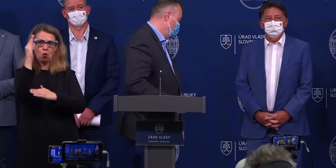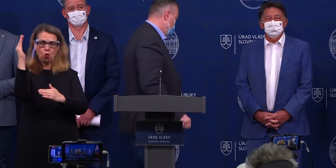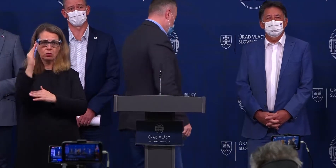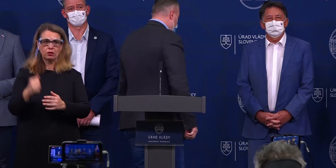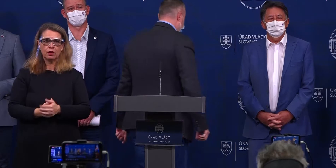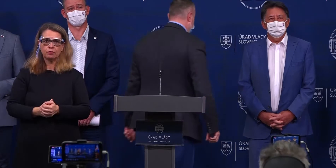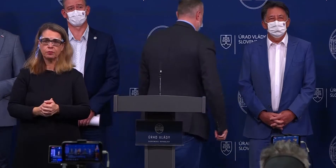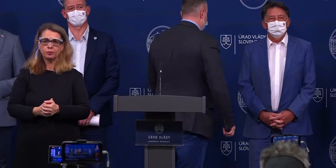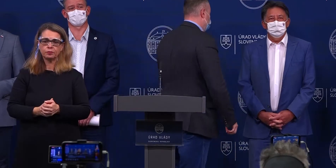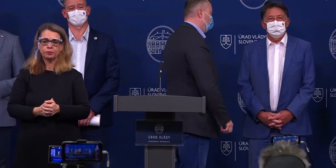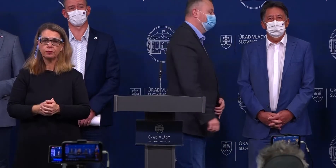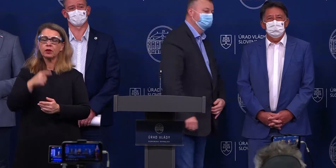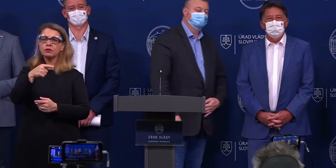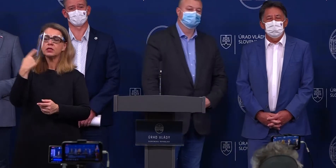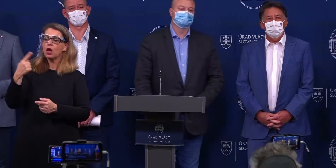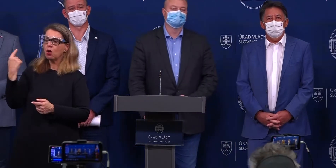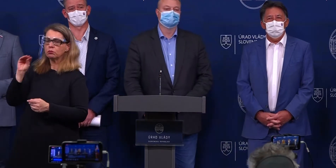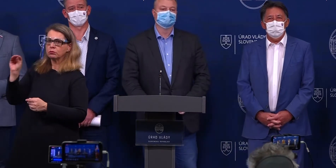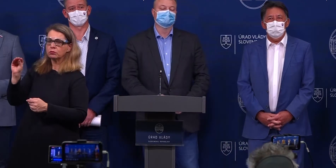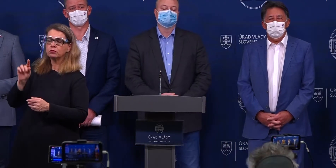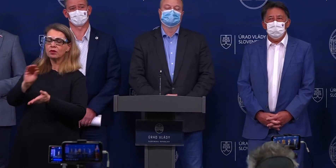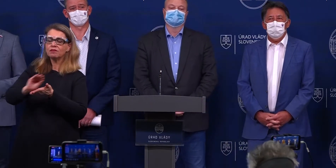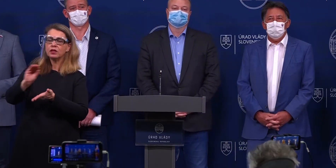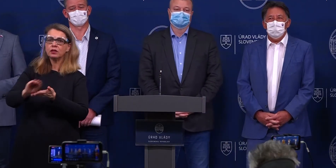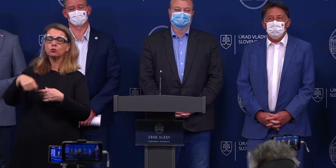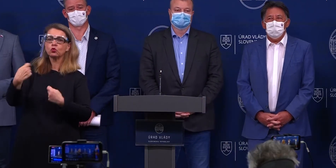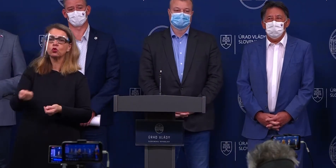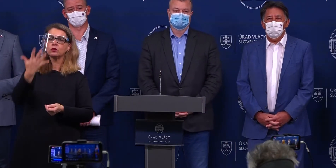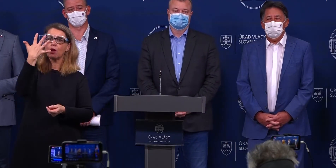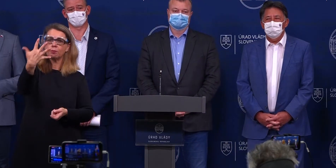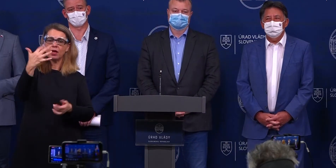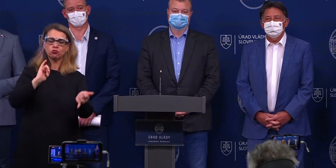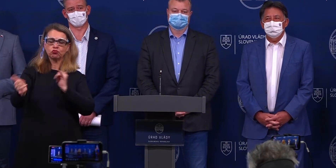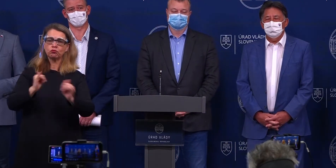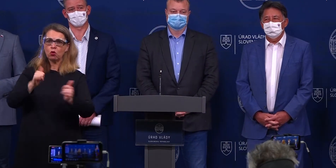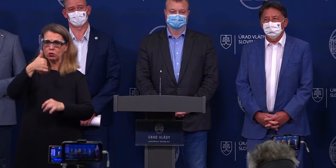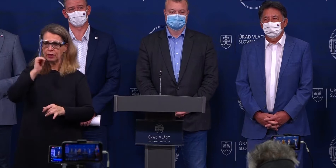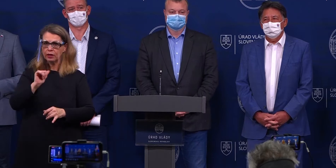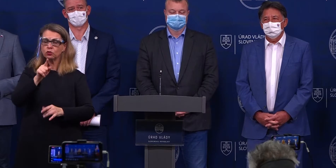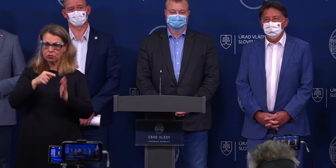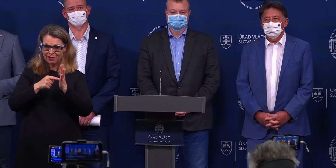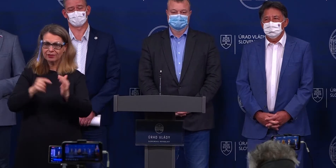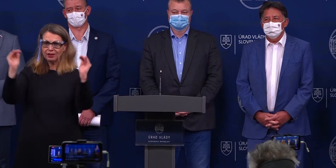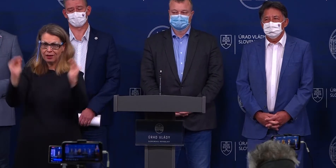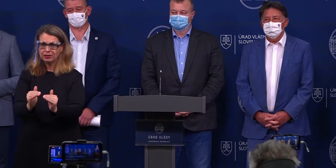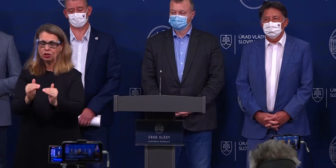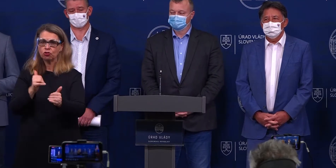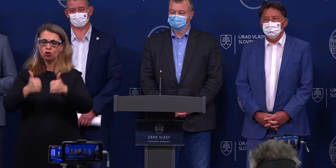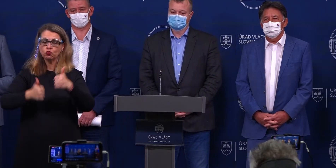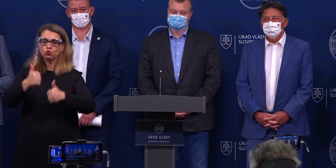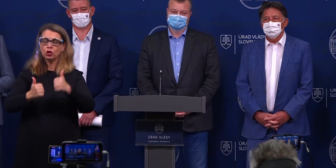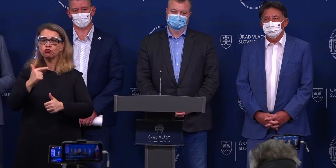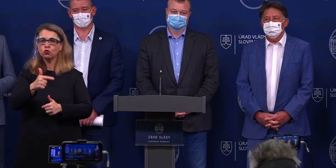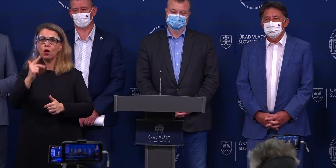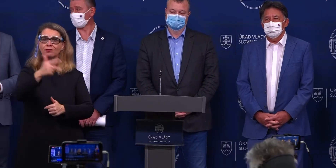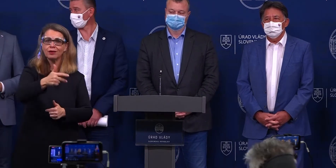Hovorili ste, že výnimku zo zákazu hromadných podujatí dostalo 5 športových lík. Týka sa to aj tých nižších súťaží druhej, tretej líky alebo sú